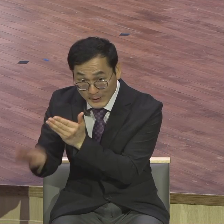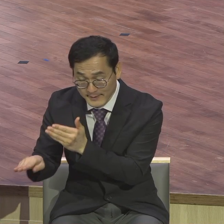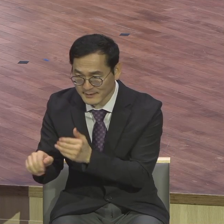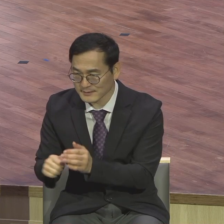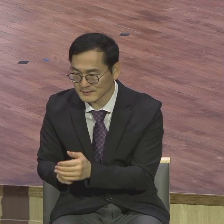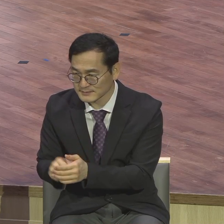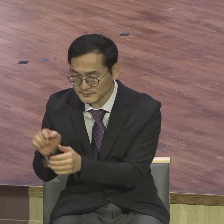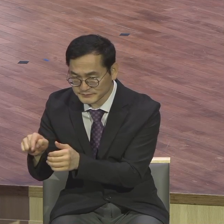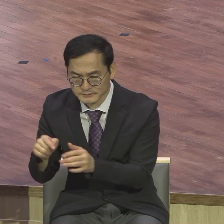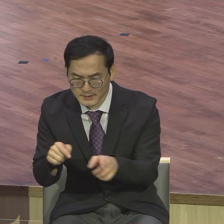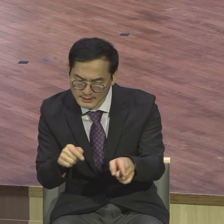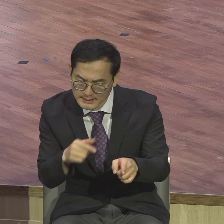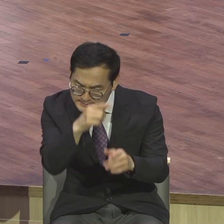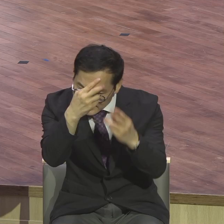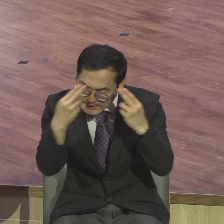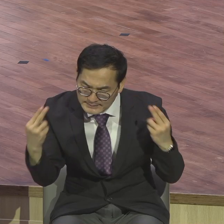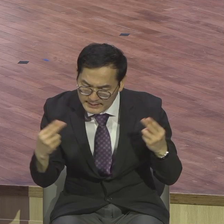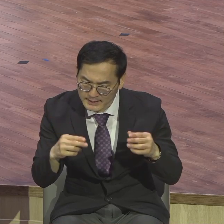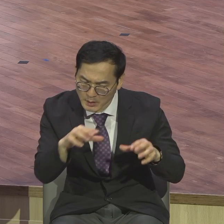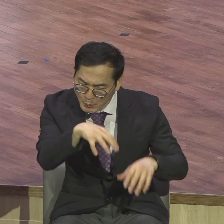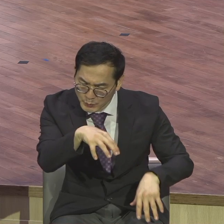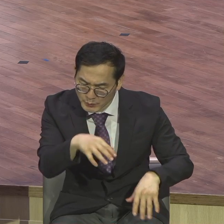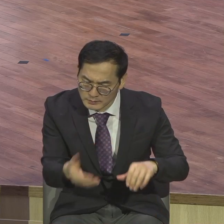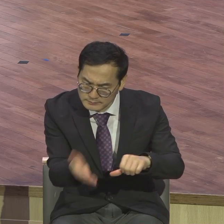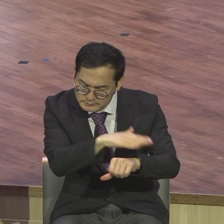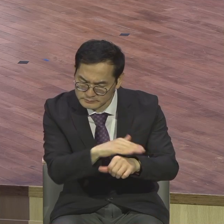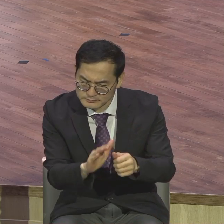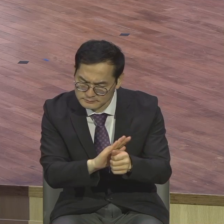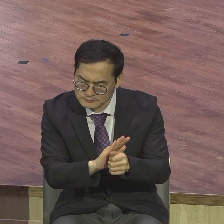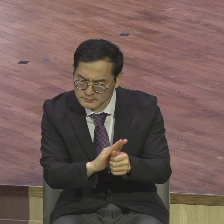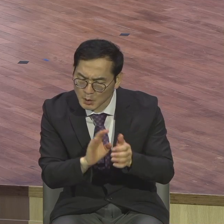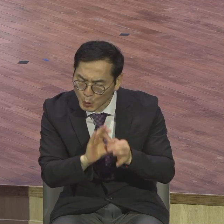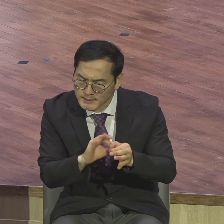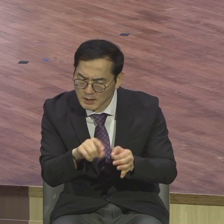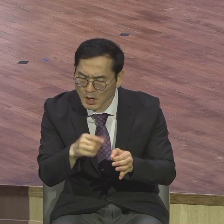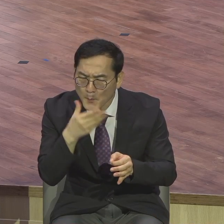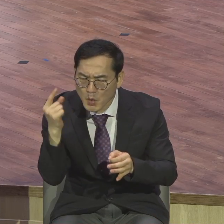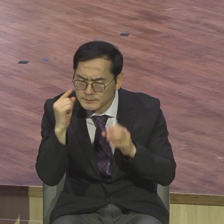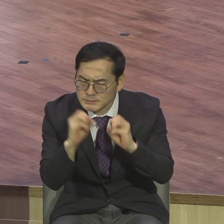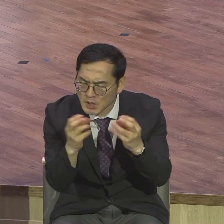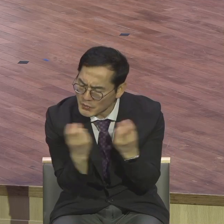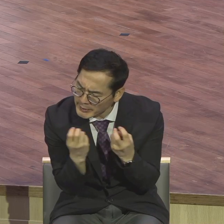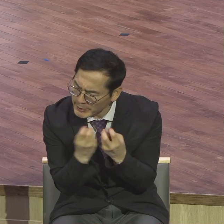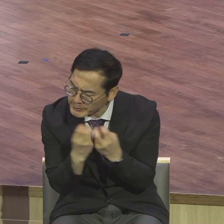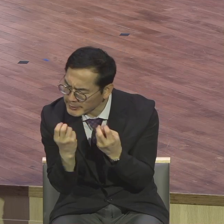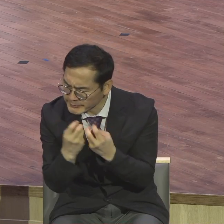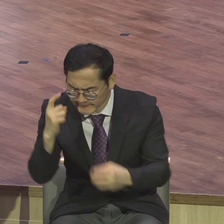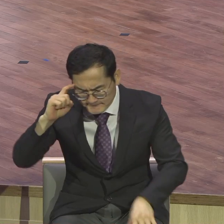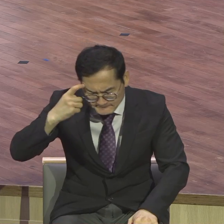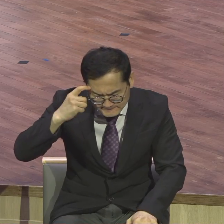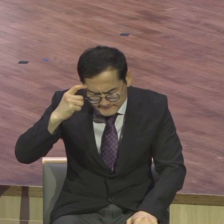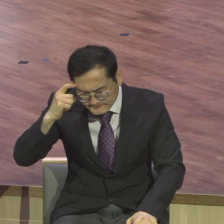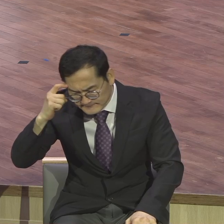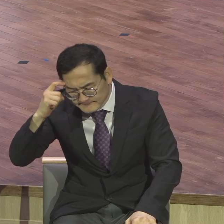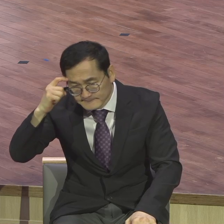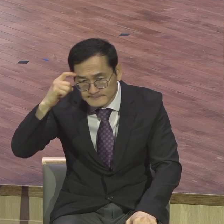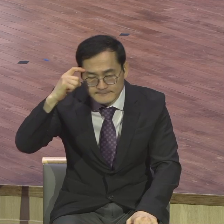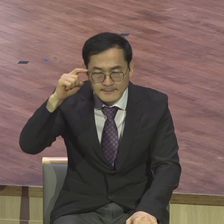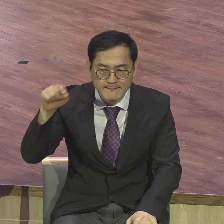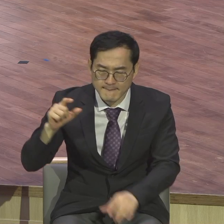보험을 증거할까? 어떻게 하면 효과적으로 많은 사람들에게 이 보험에 영향을 입을까? 가장 중요한